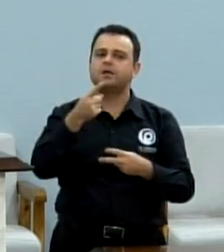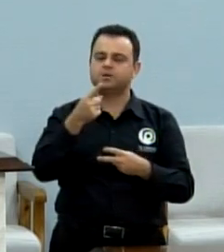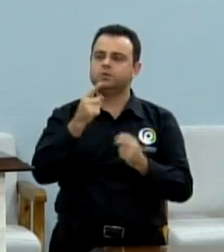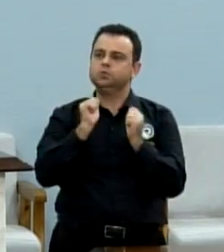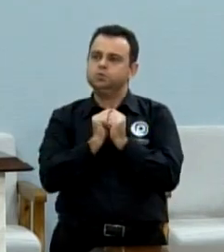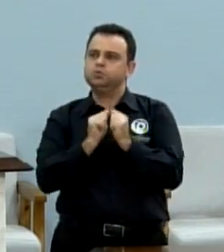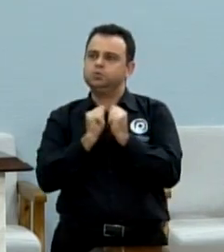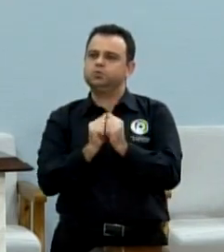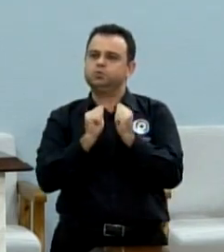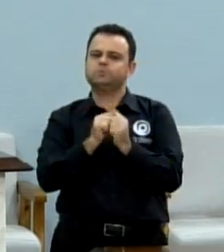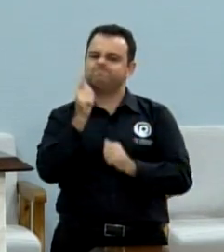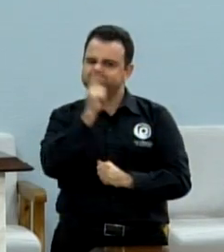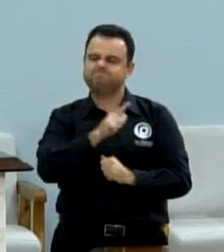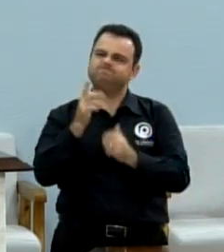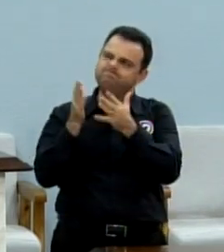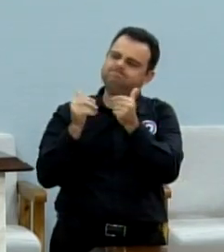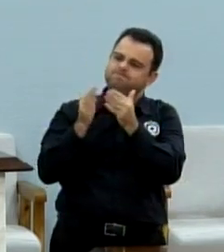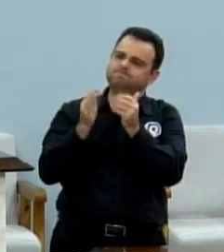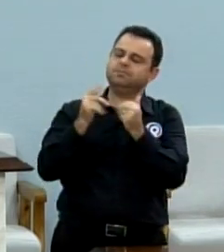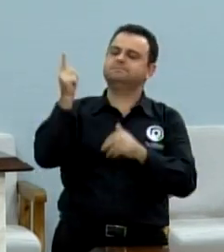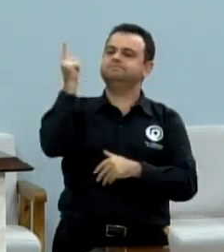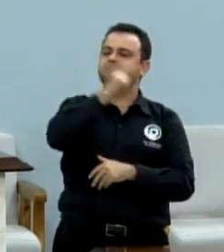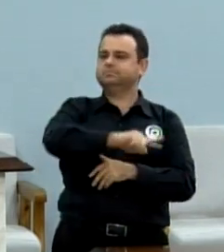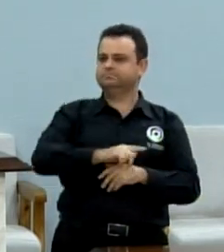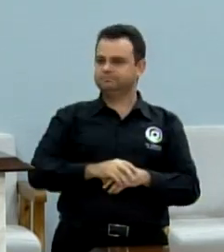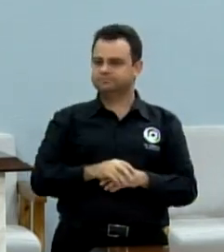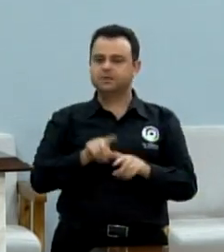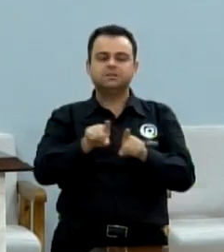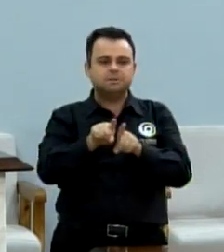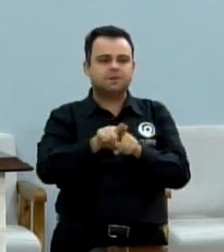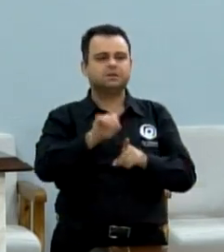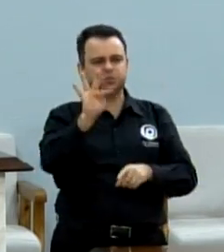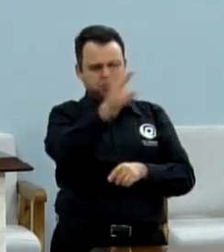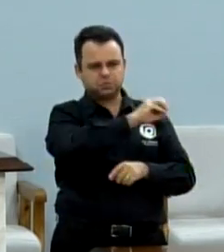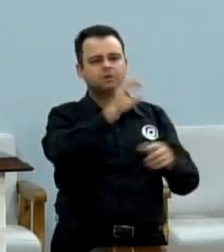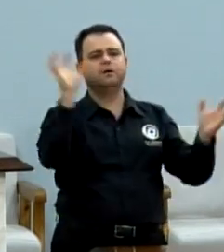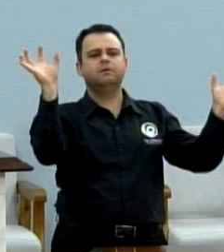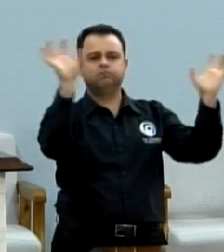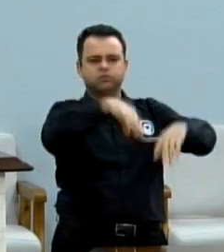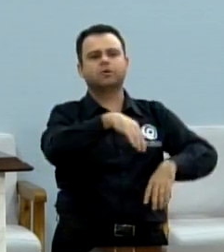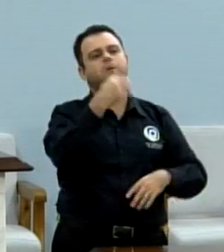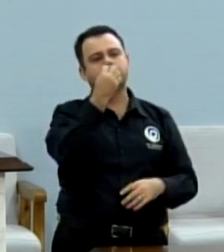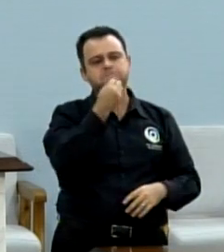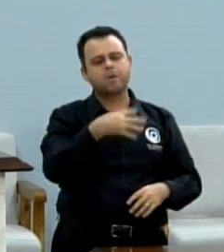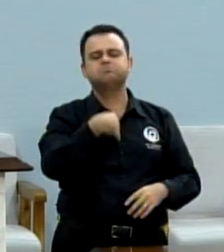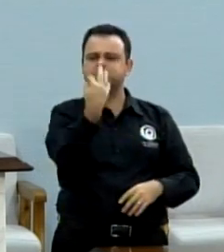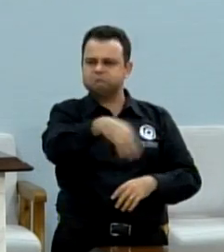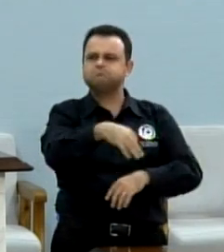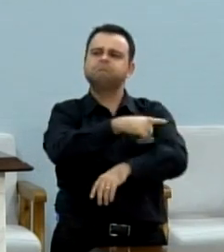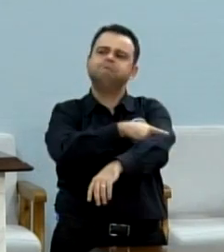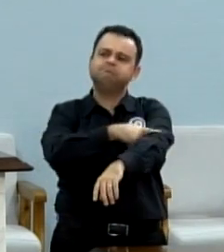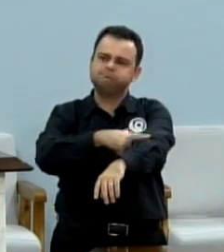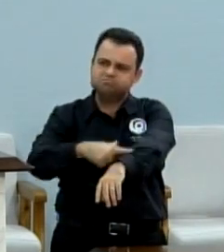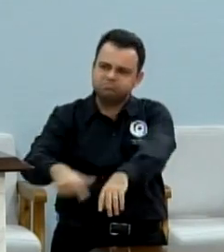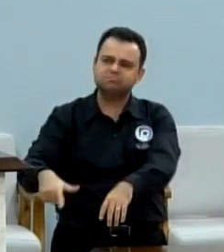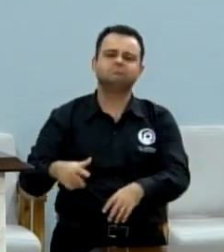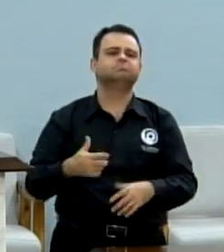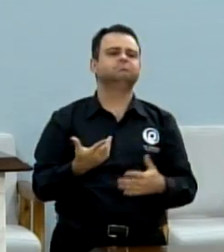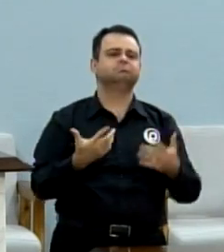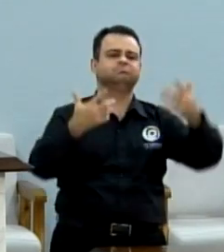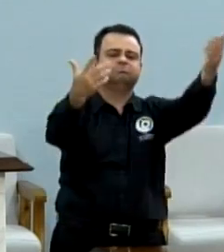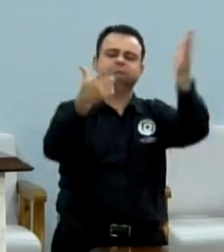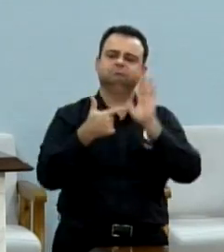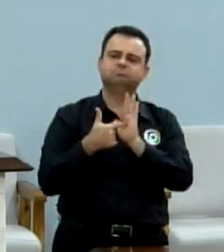Cumprimento a todos por essa demonstração de cidadania, é assim que se faz política, de forma civilizada, reivindicando,